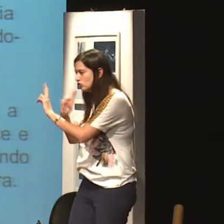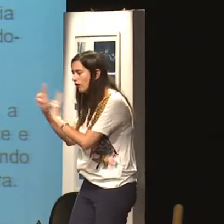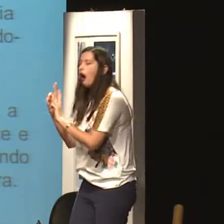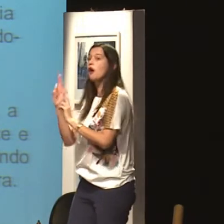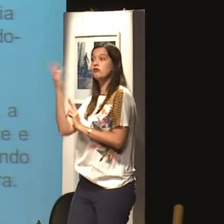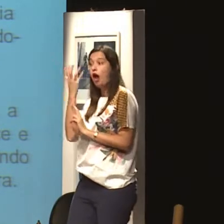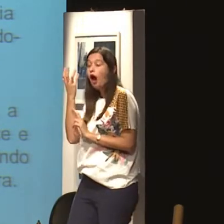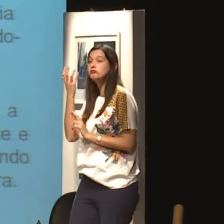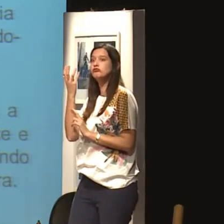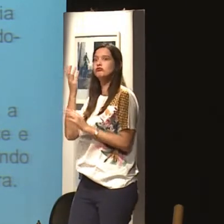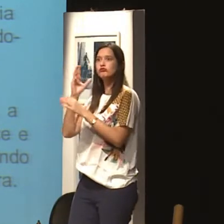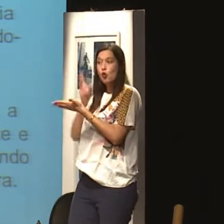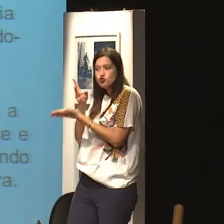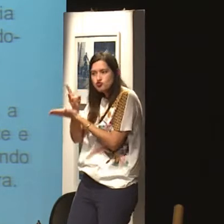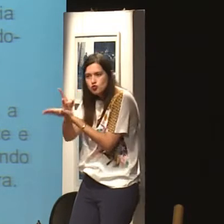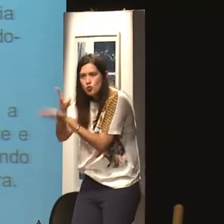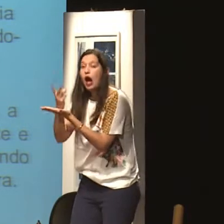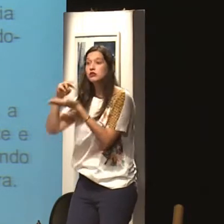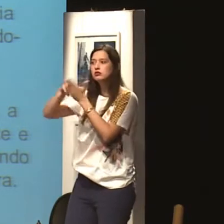E a mulher quer estar num relacionamento, ela quer continuar.